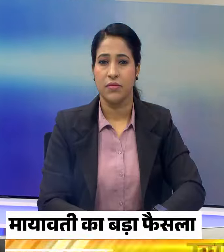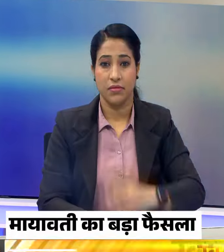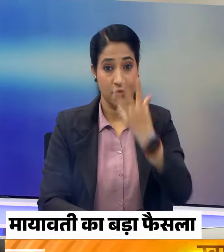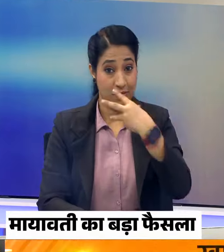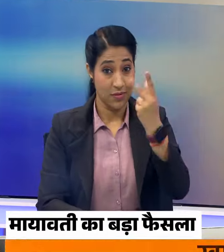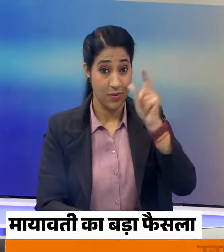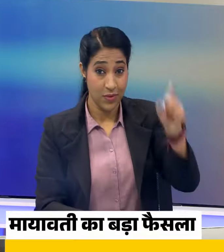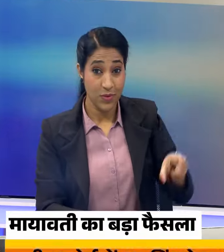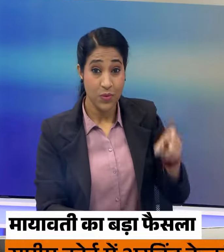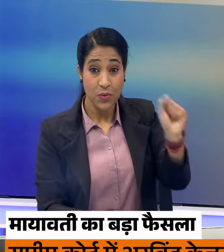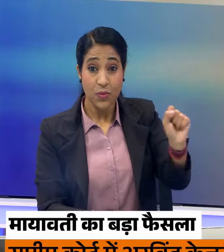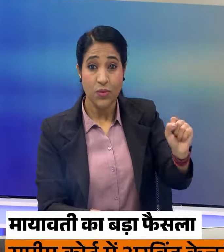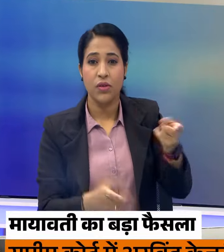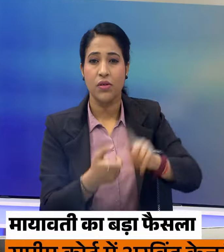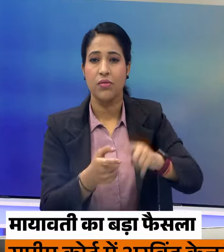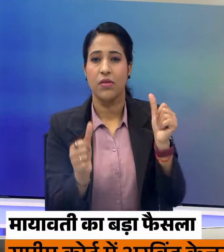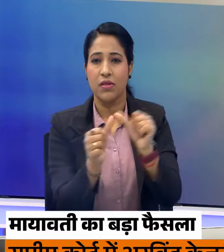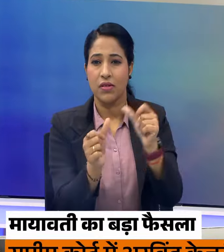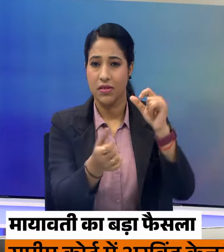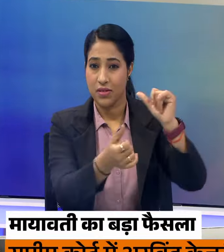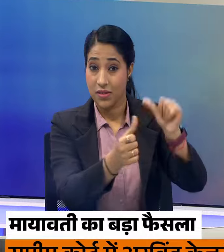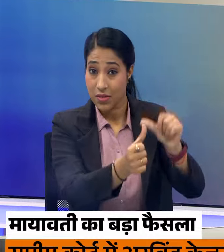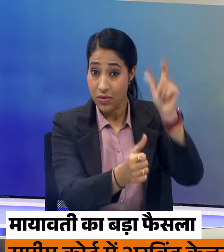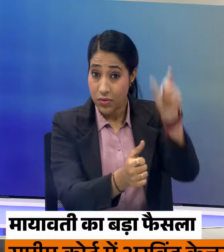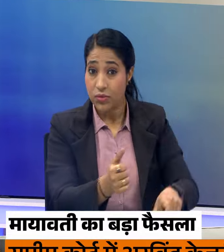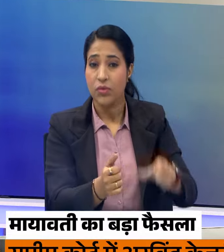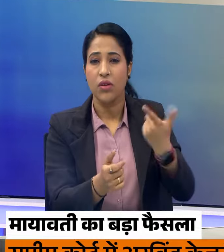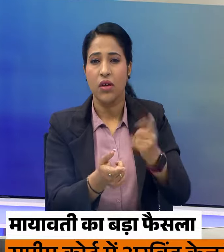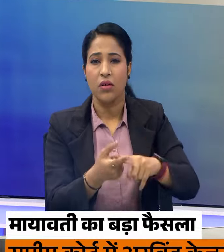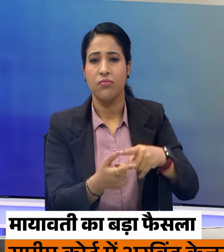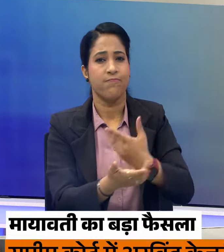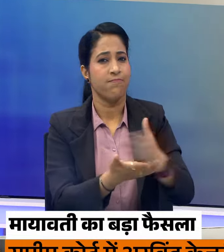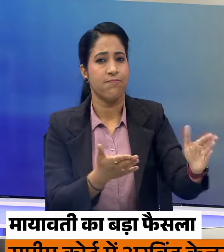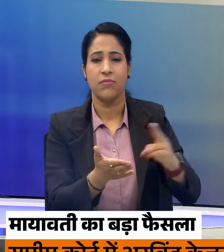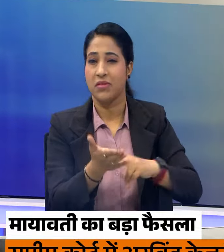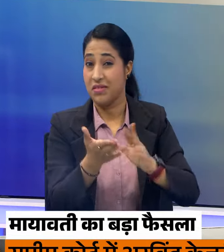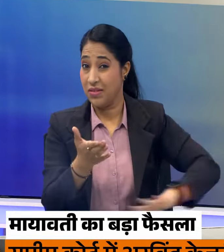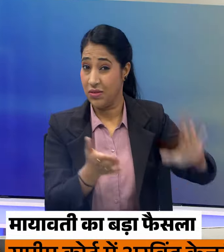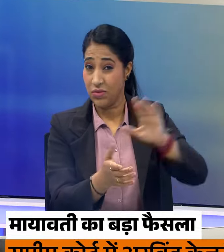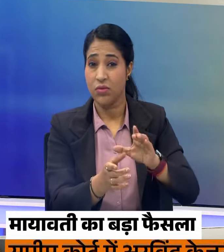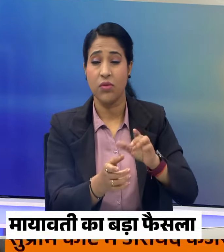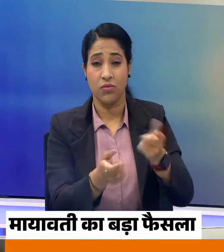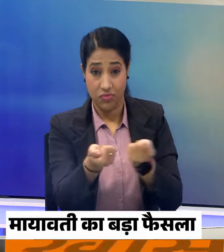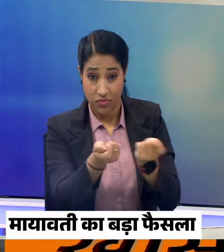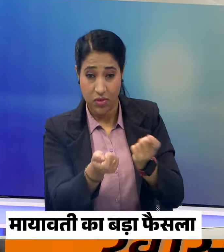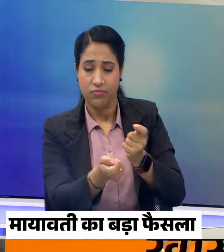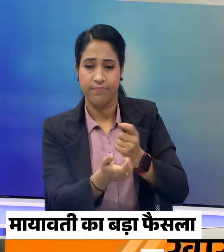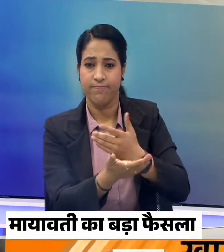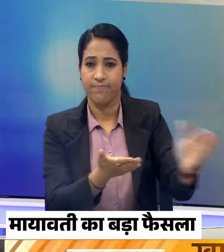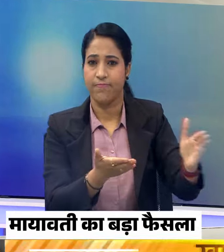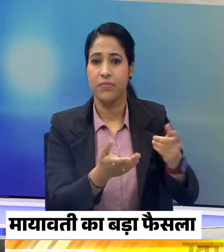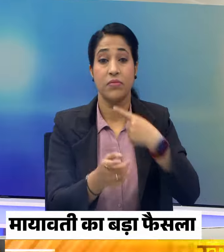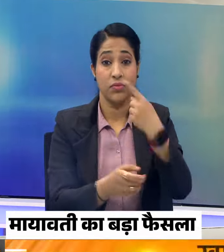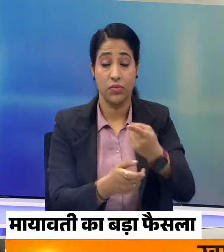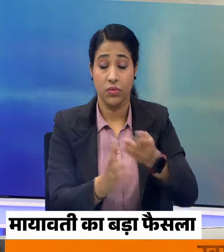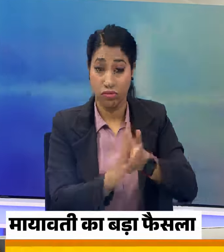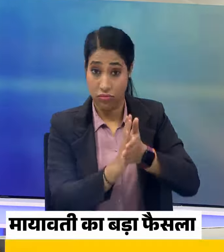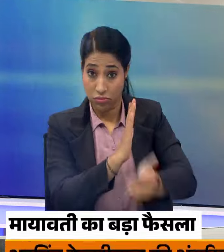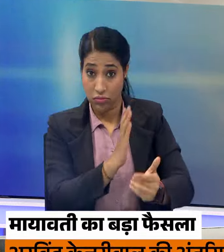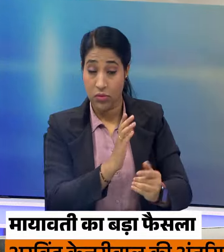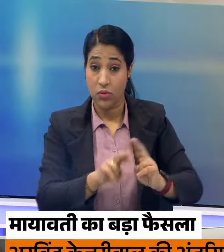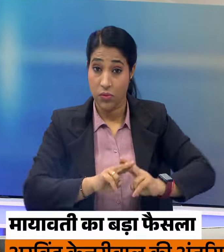मायवती ने अपने भतीजे आकाश आनंत कोत्रादिकारी और नेशनल कॉर्डिनेटर के पत से हटाया कहप पूर्ण परिपक्त आने तक